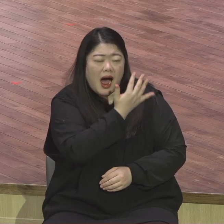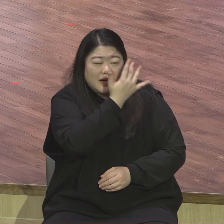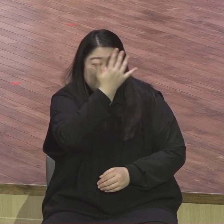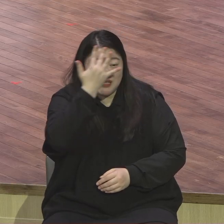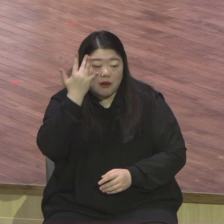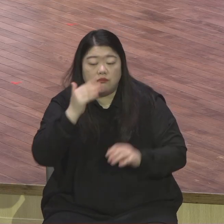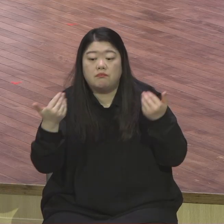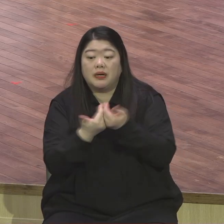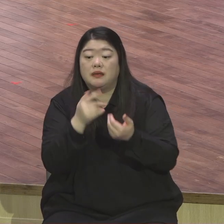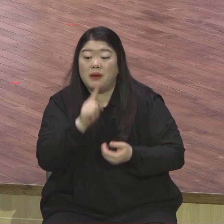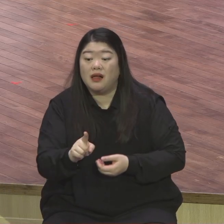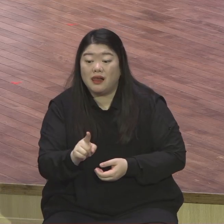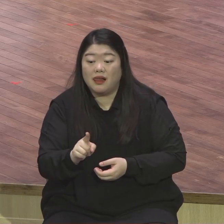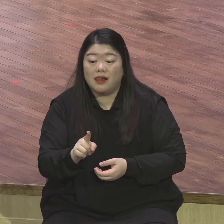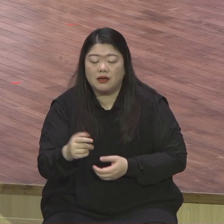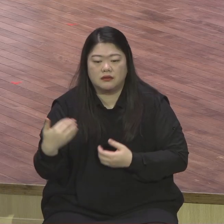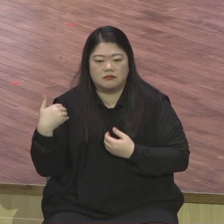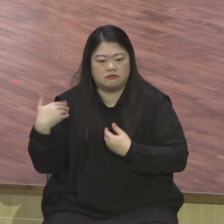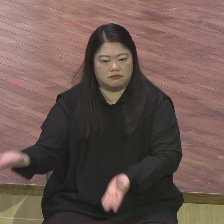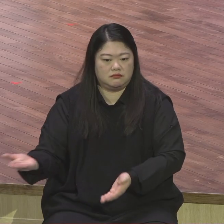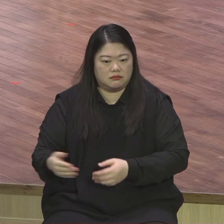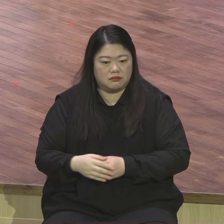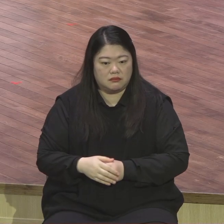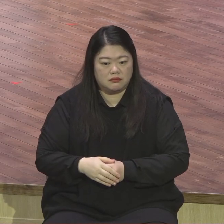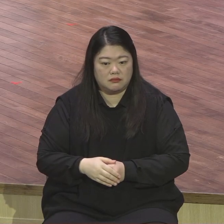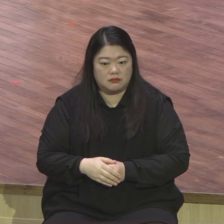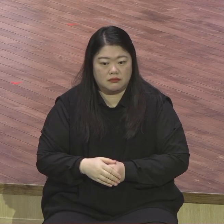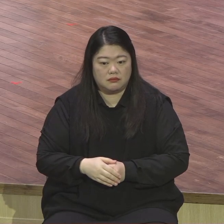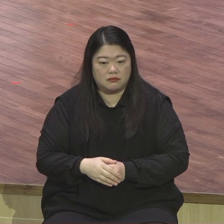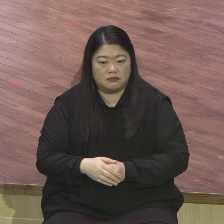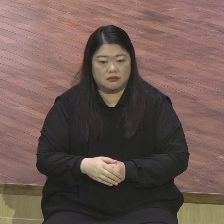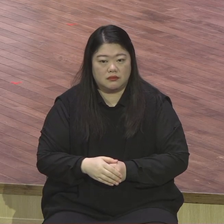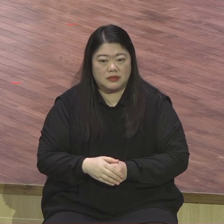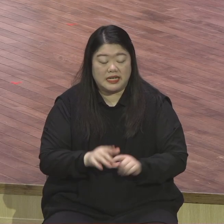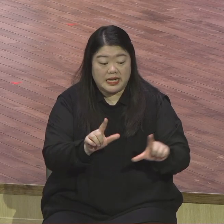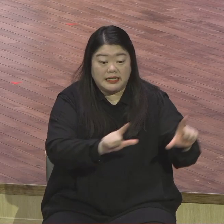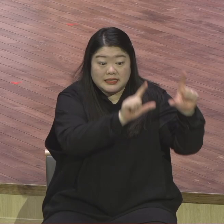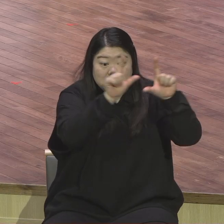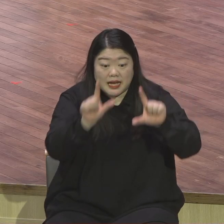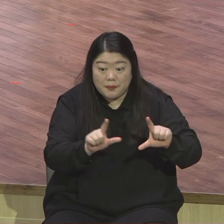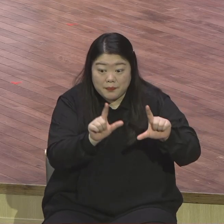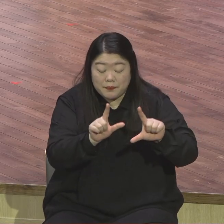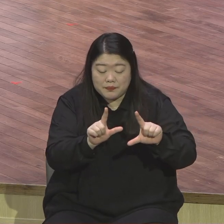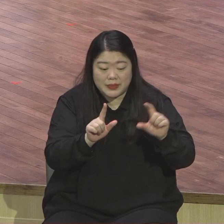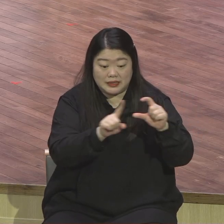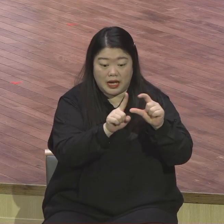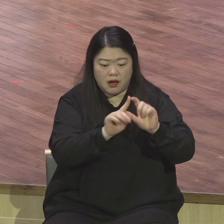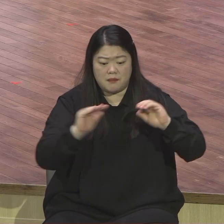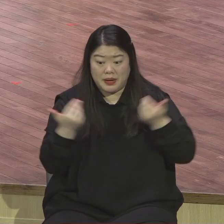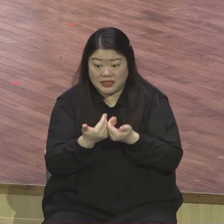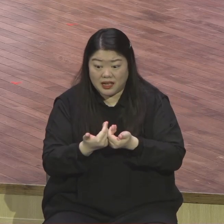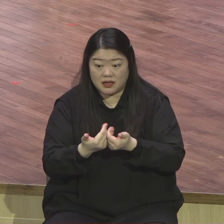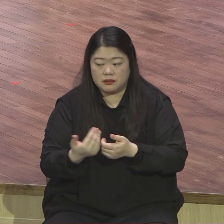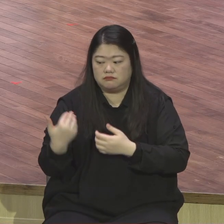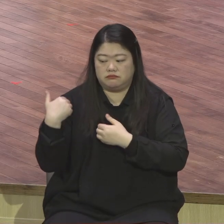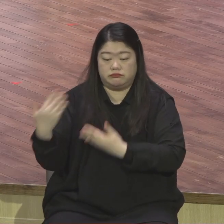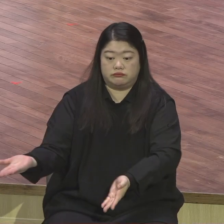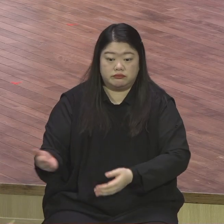무관심이다 삶의 반대는 죽음이 아니라 무관심이다 무관심으로 인해 인간은 실제로 죽기 전에